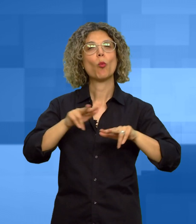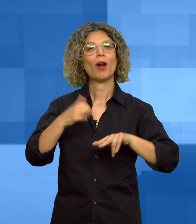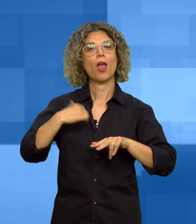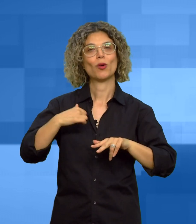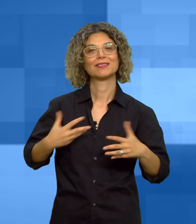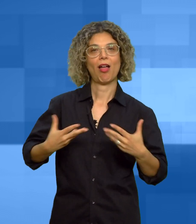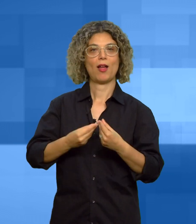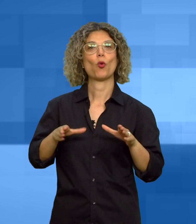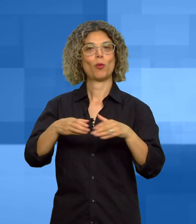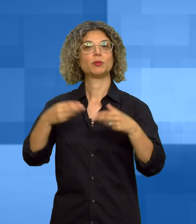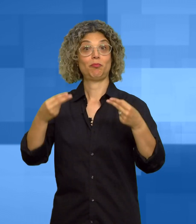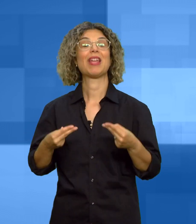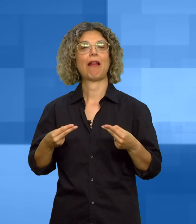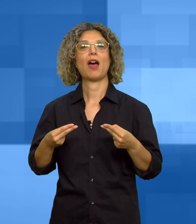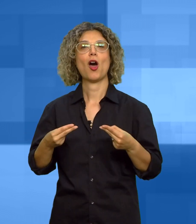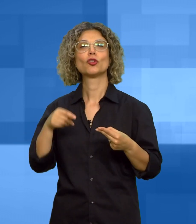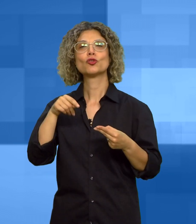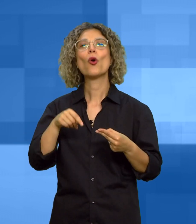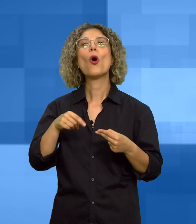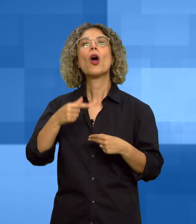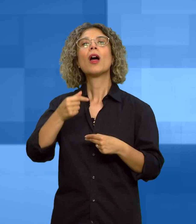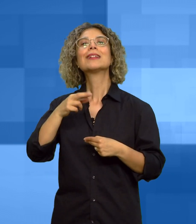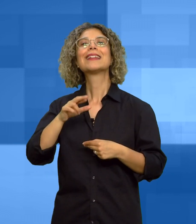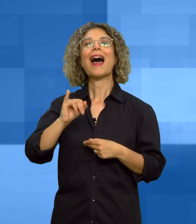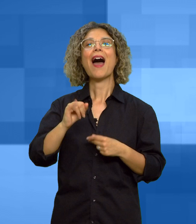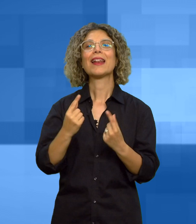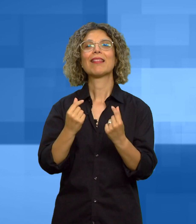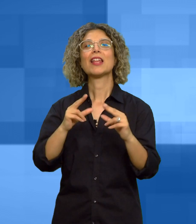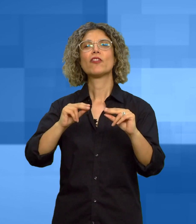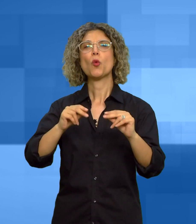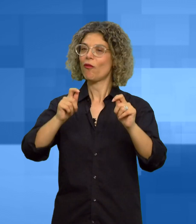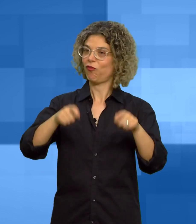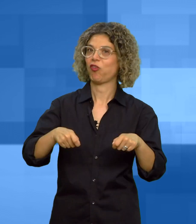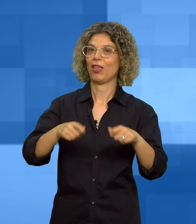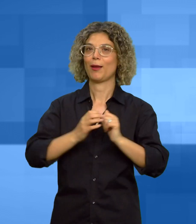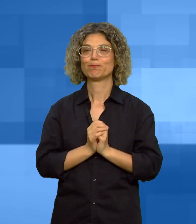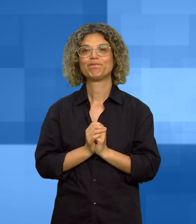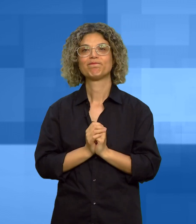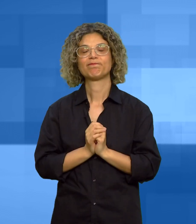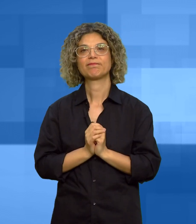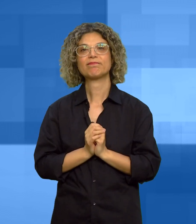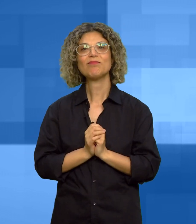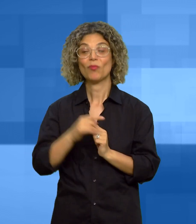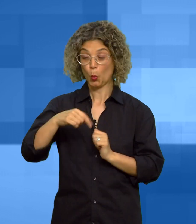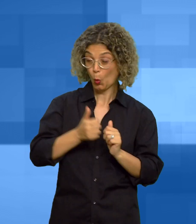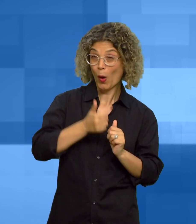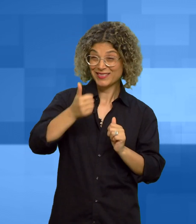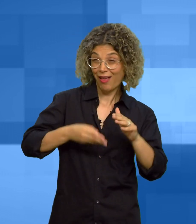oristano e dalla commissione di bilancio arrivano le nuove tariffe della tari da quest'anno